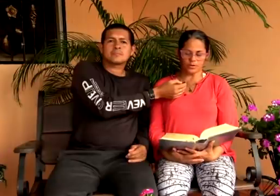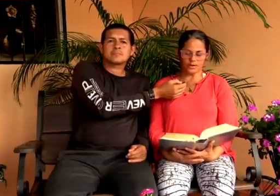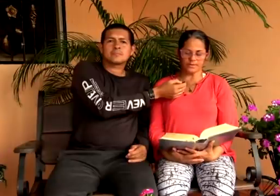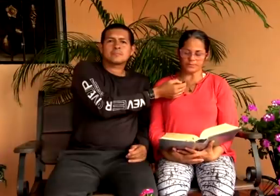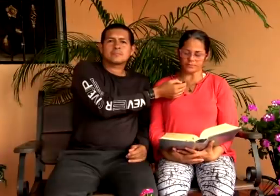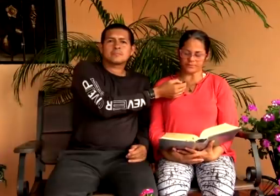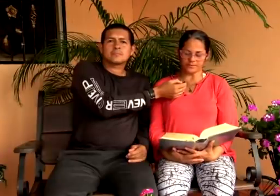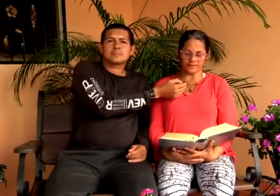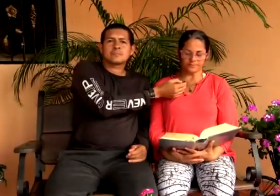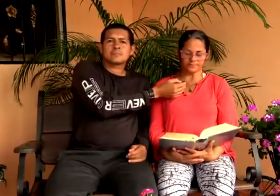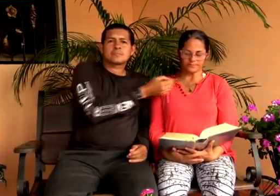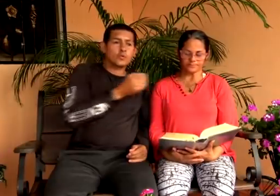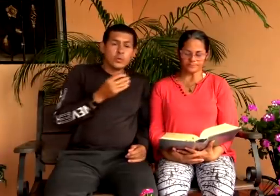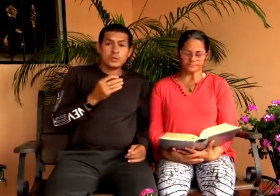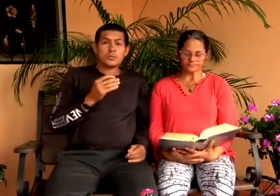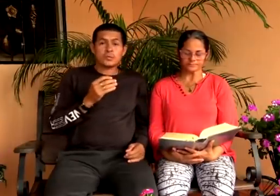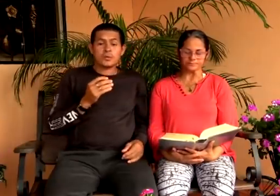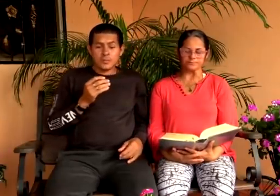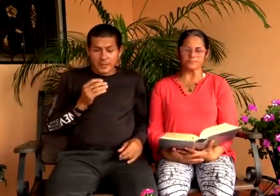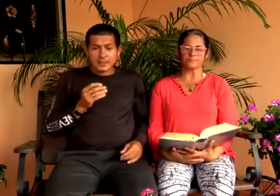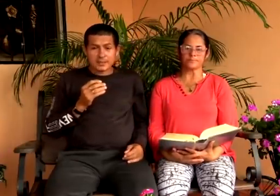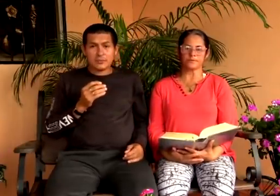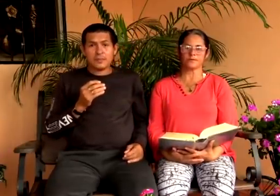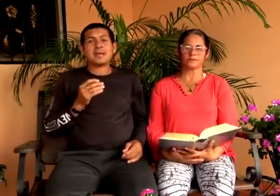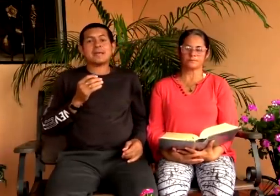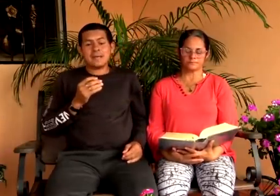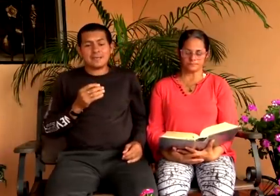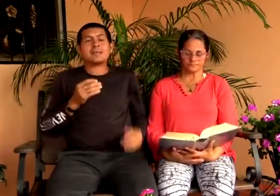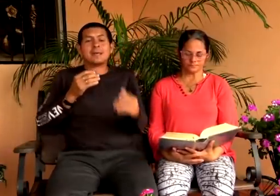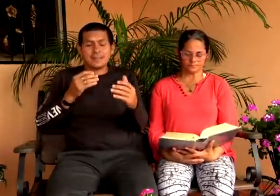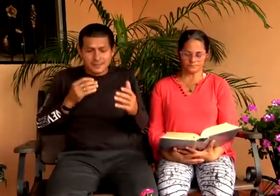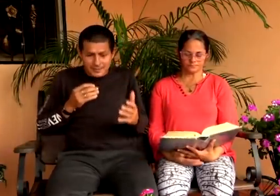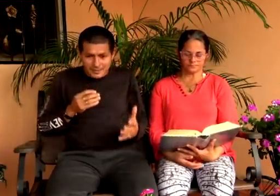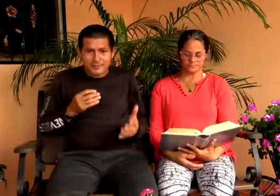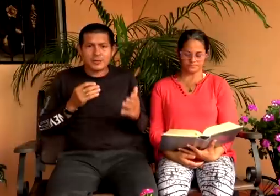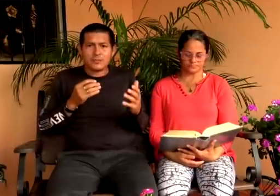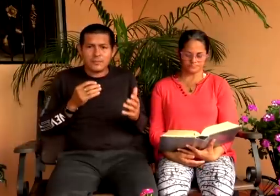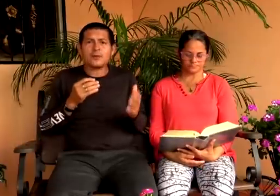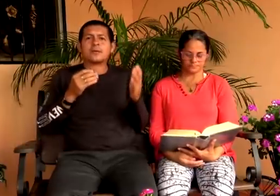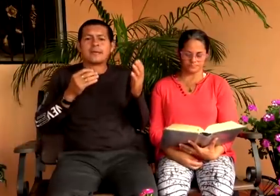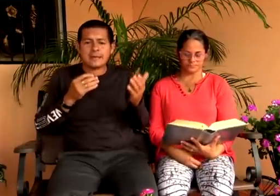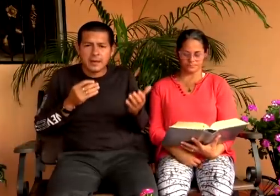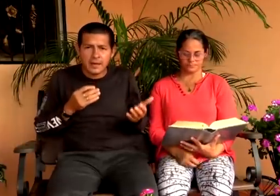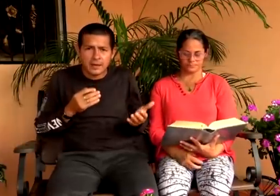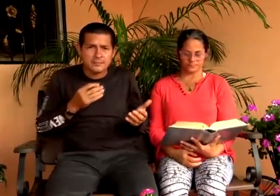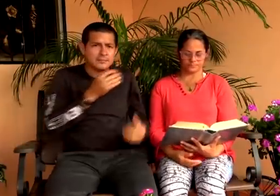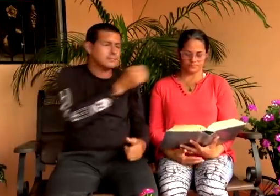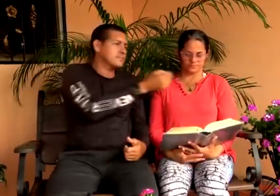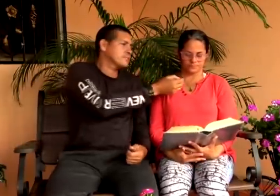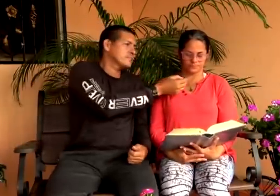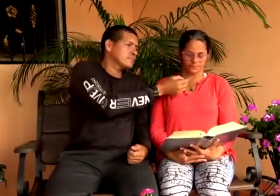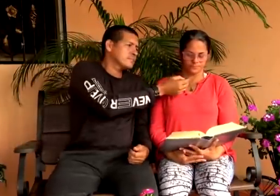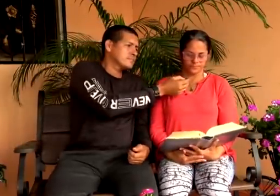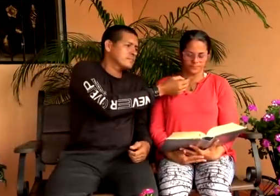por boca del profeta todo eso sucedió para que se cumpliera quiere decir que si se cumplió que